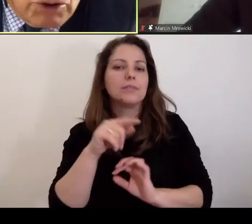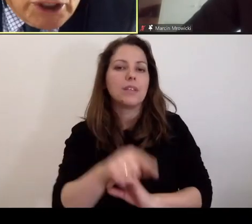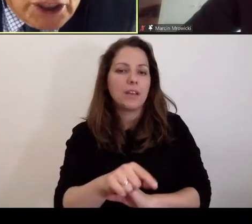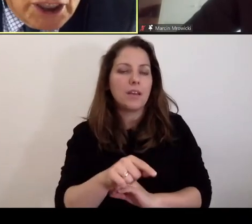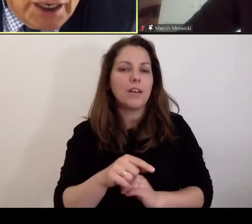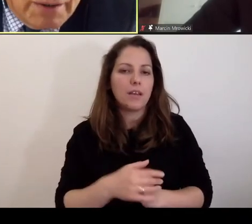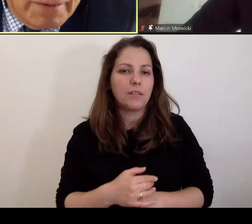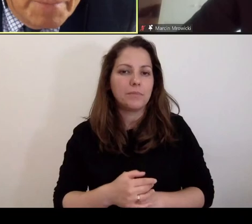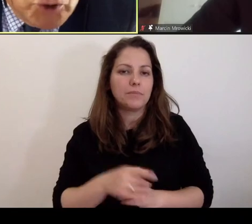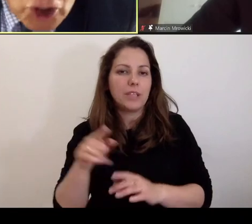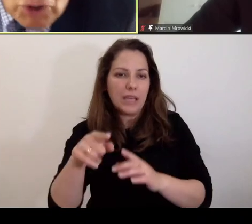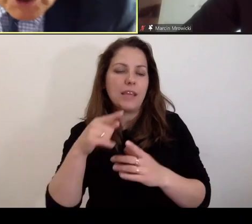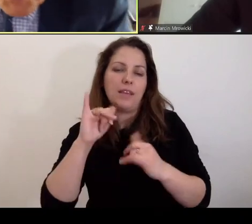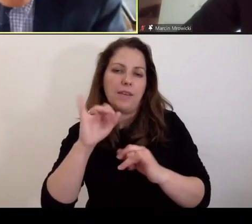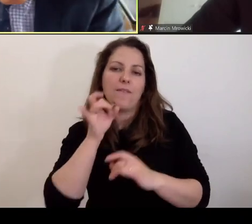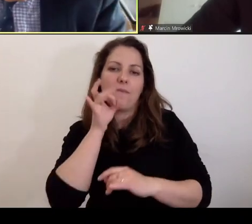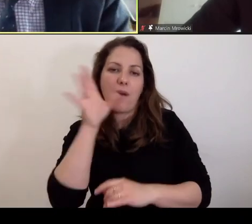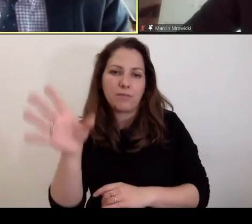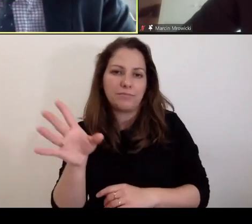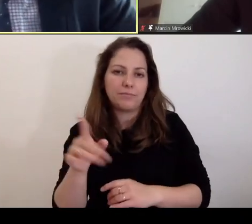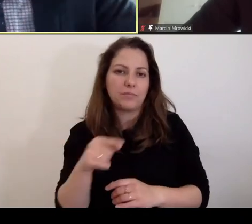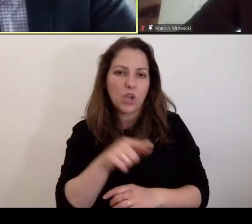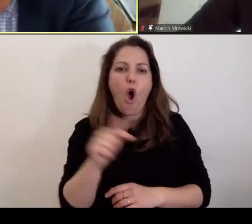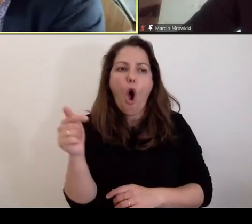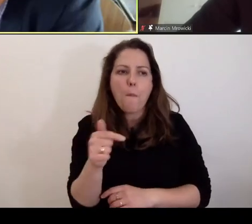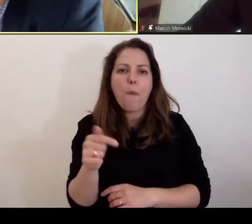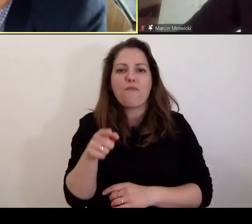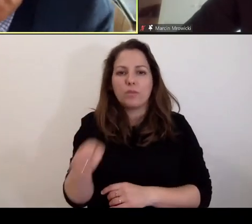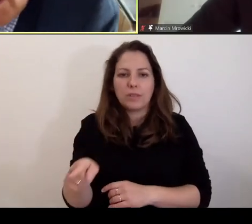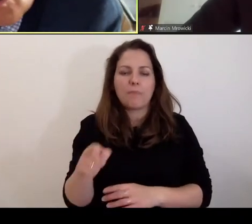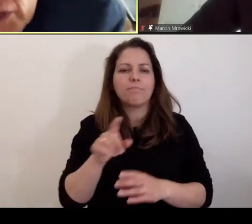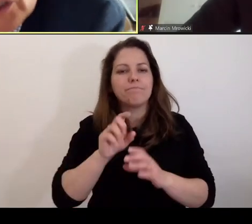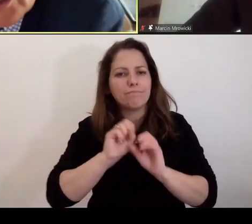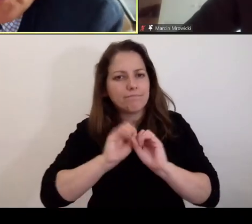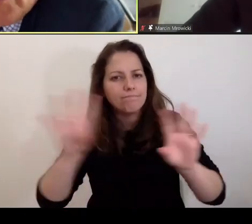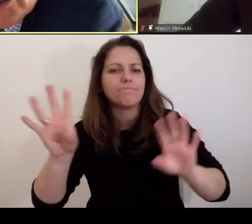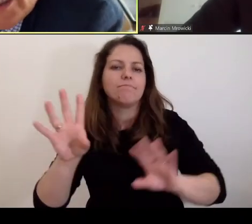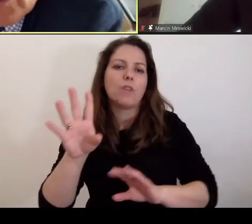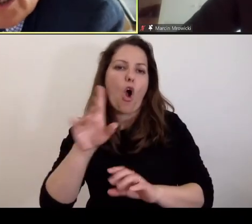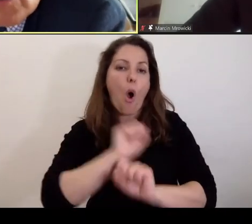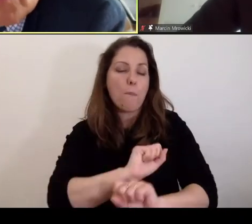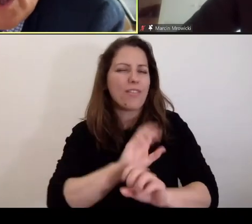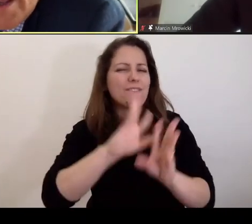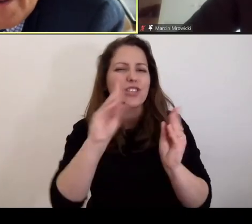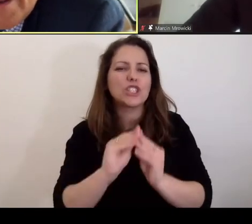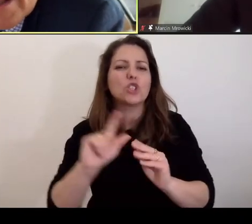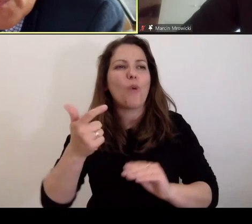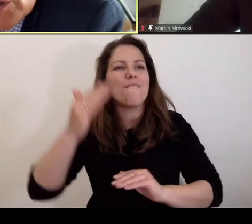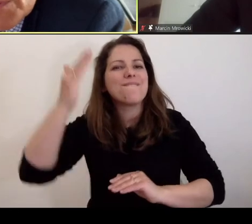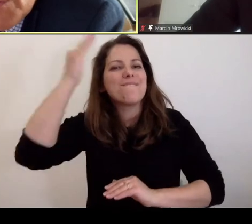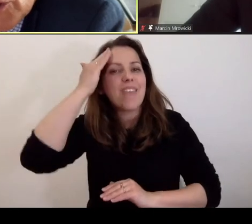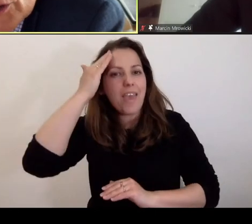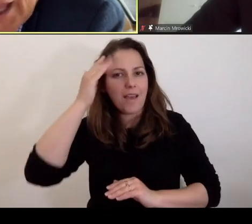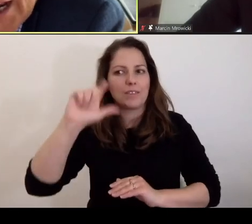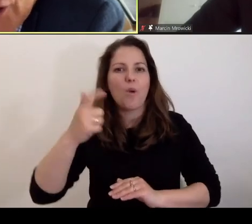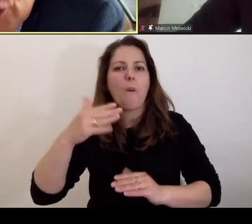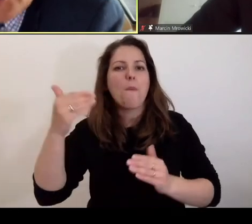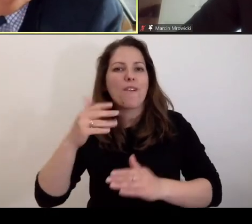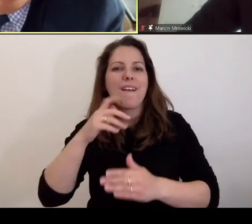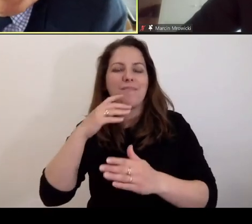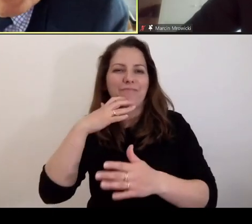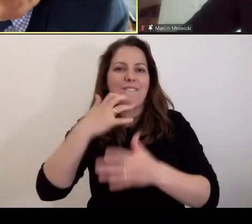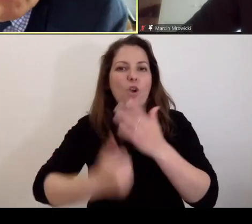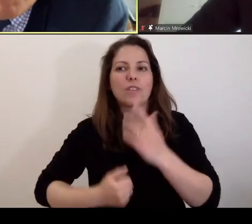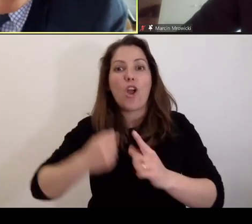niż te za jego oskarżenia. Inną jest kwestia, obowiązek ujawnienia obronie, również wszystkiego tego, co wie, a to może być wykorzystane na